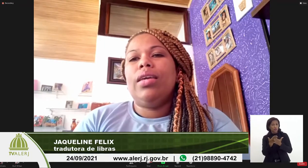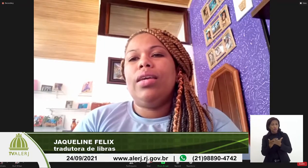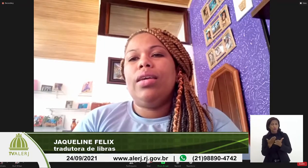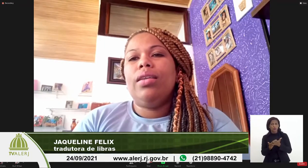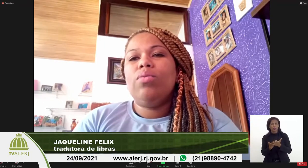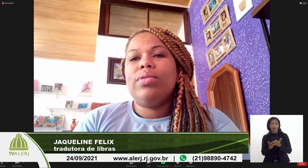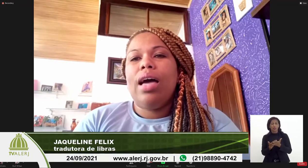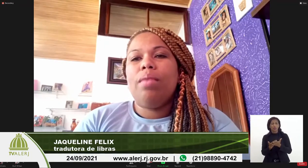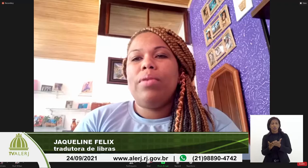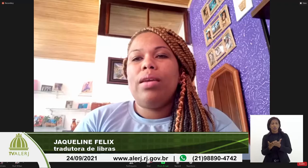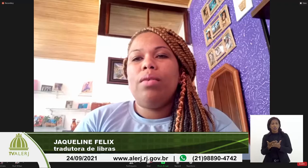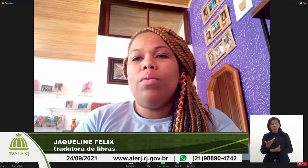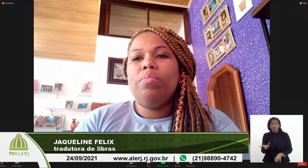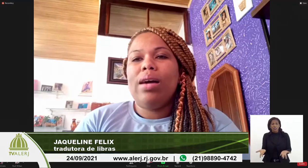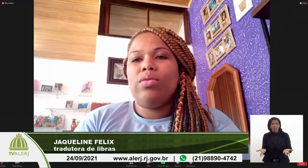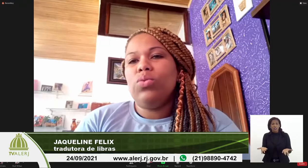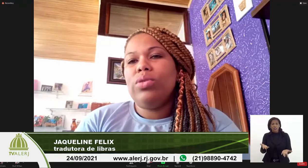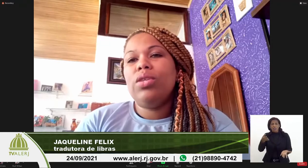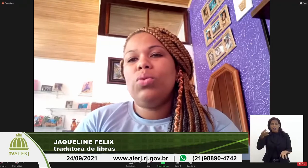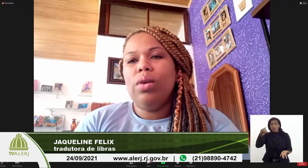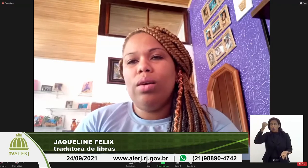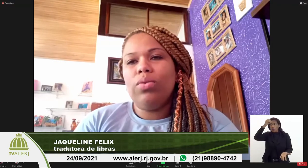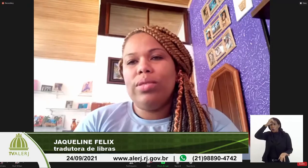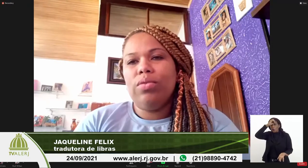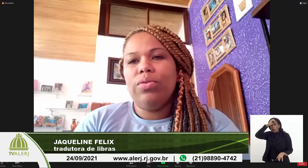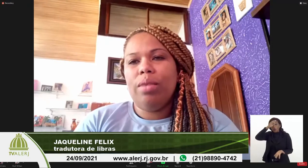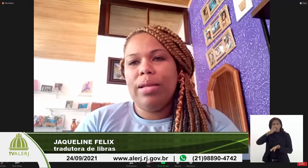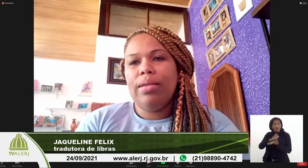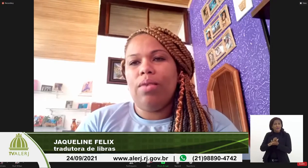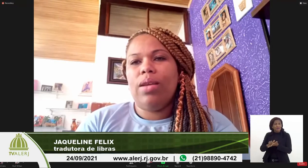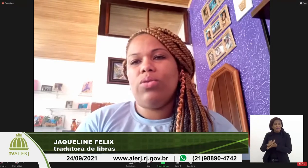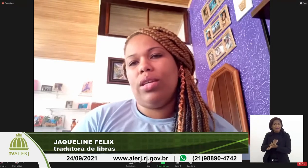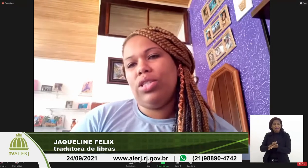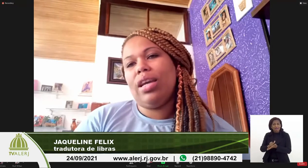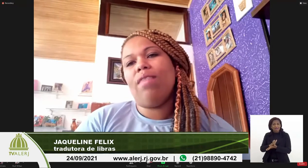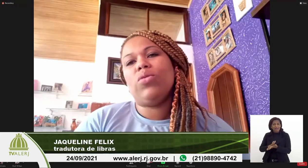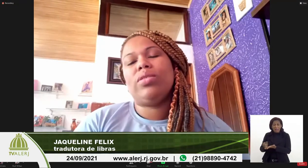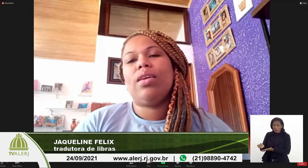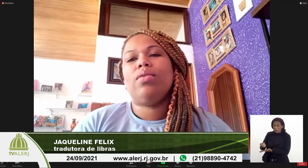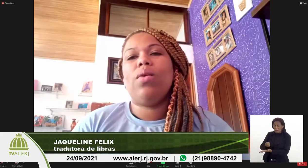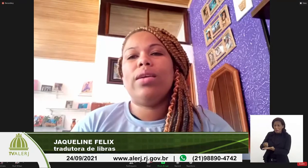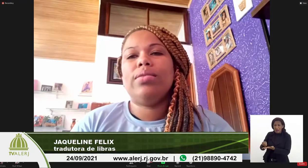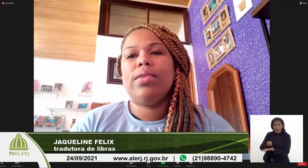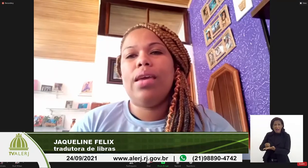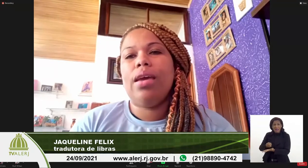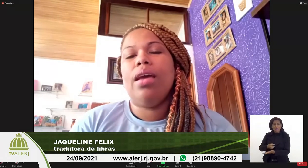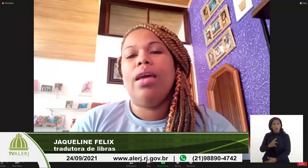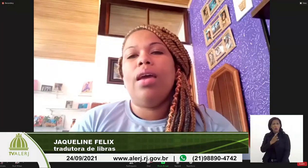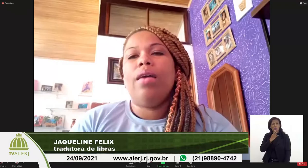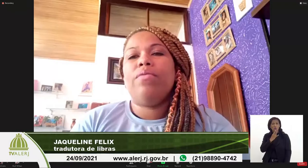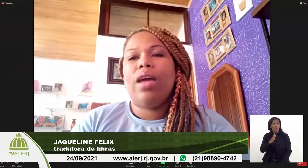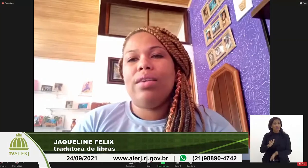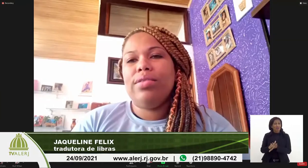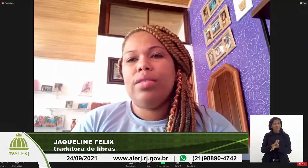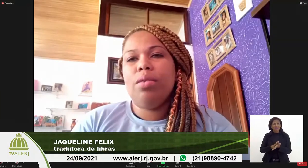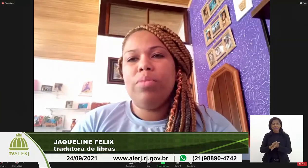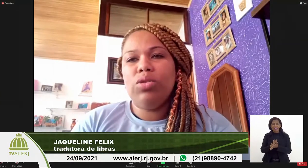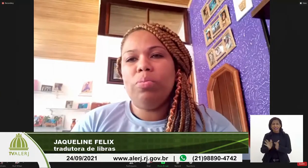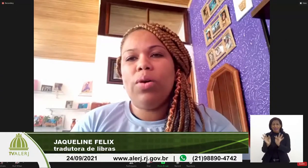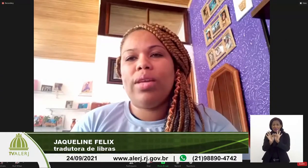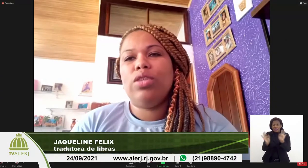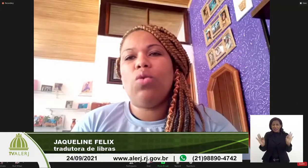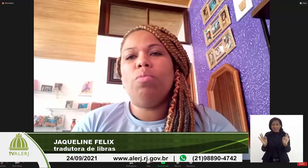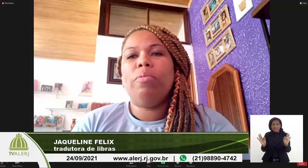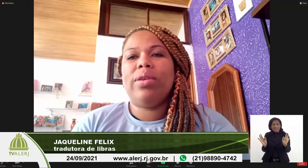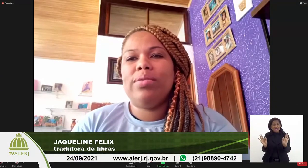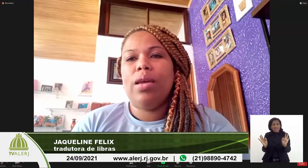que não sabem o básico, no sexto ano do ensino fundamental. Eles chegavam sem conhecer frases simples